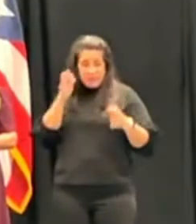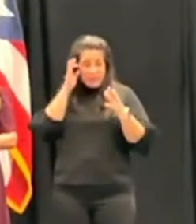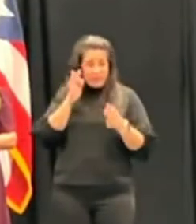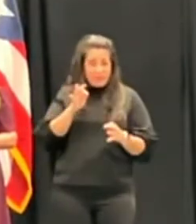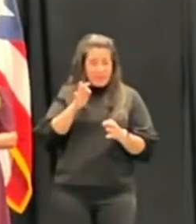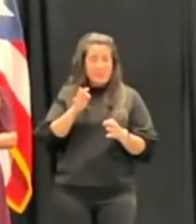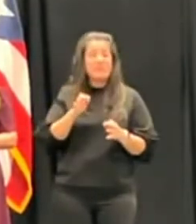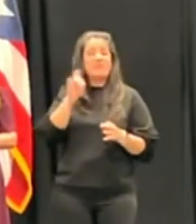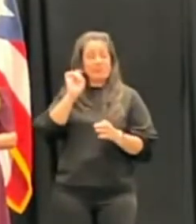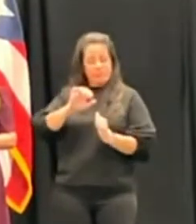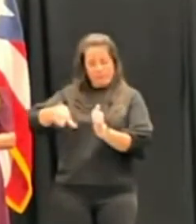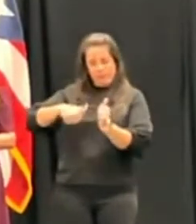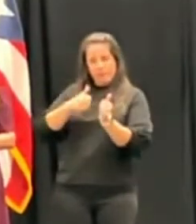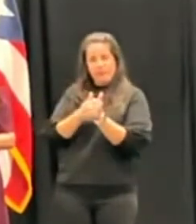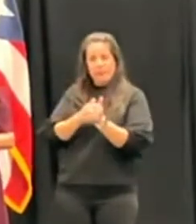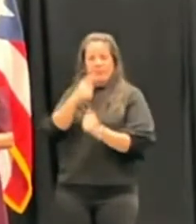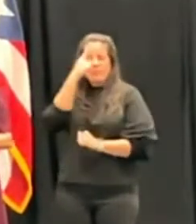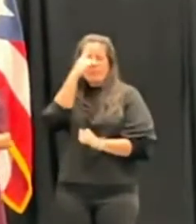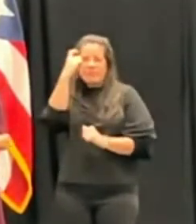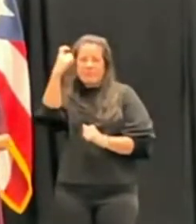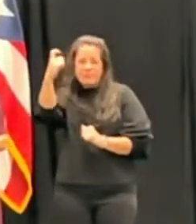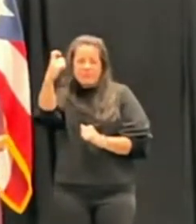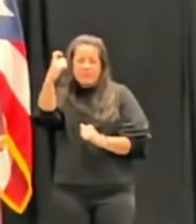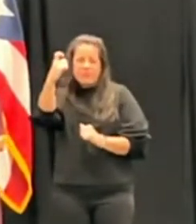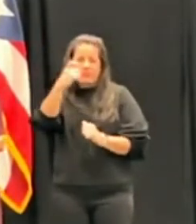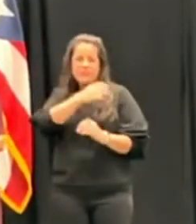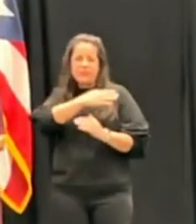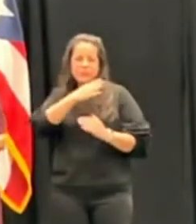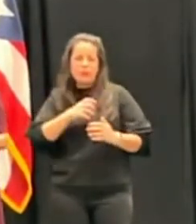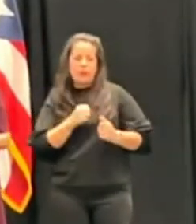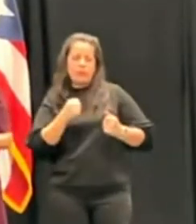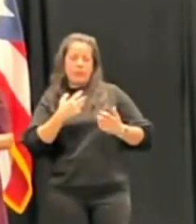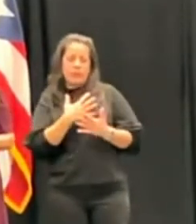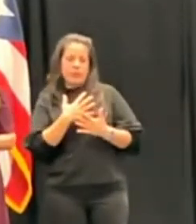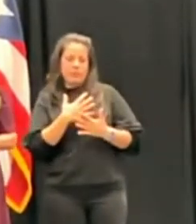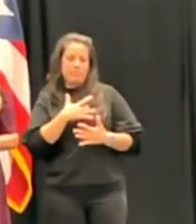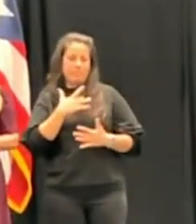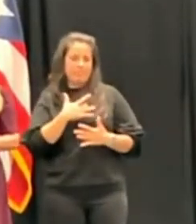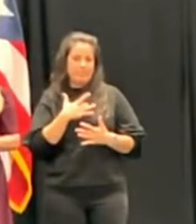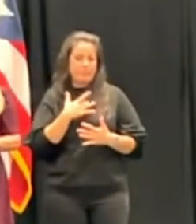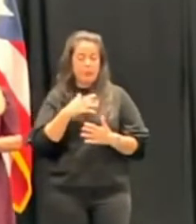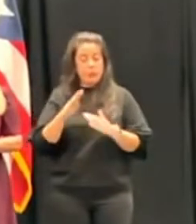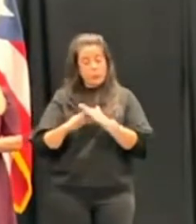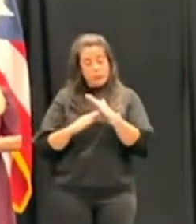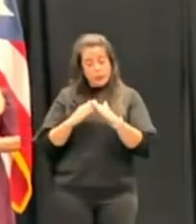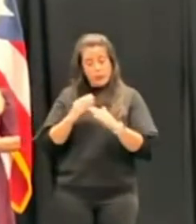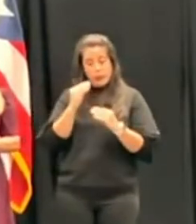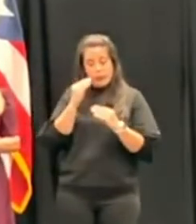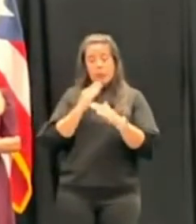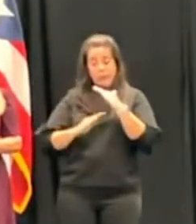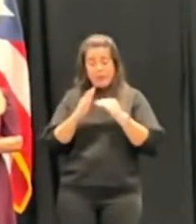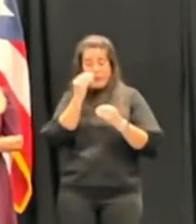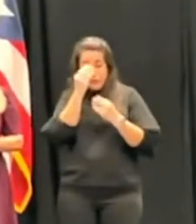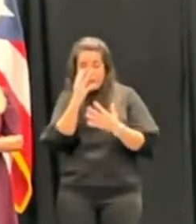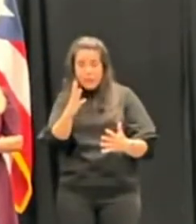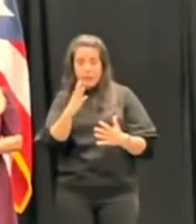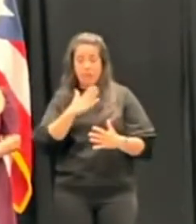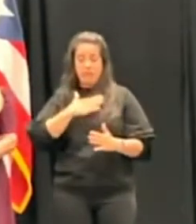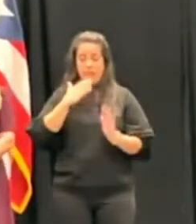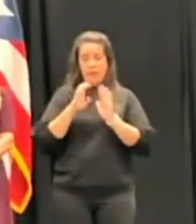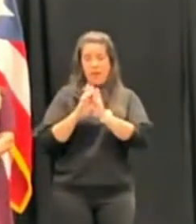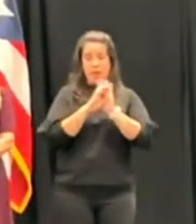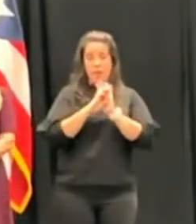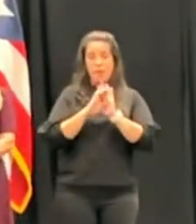motivadas por sus sueños y nunca por sus miedos. Humildemente espero que mi ejemplo sirva de